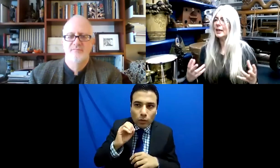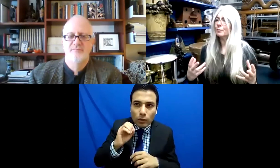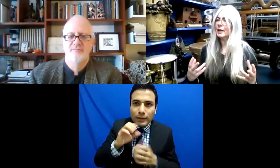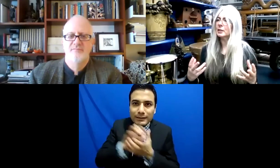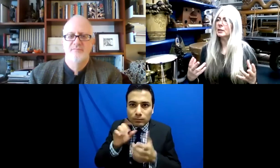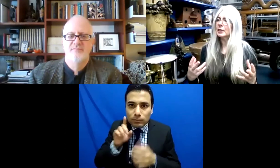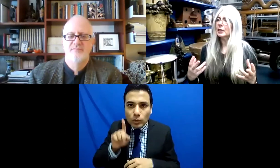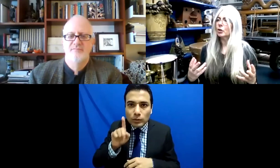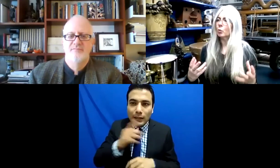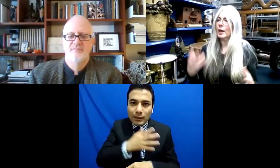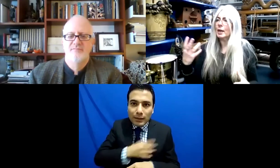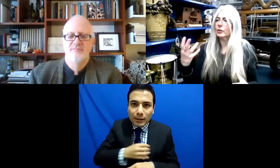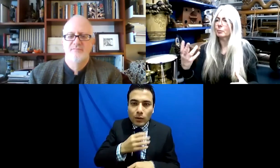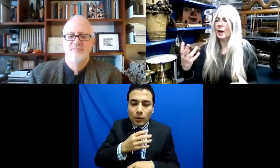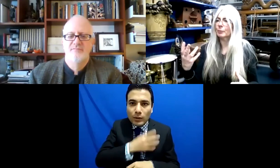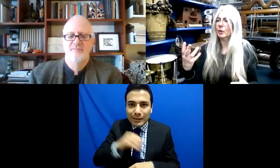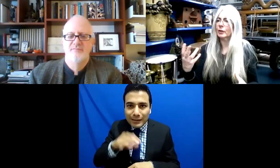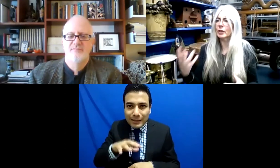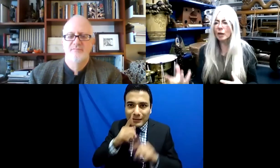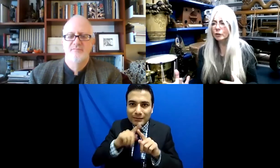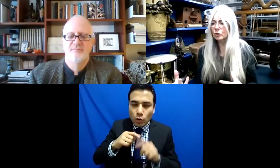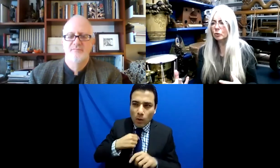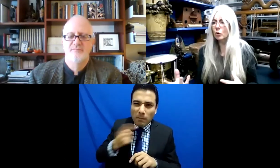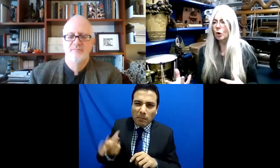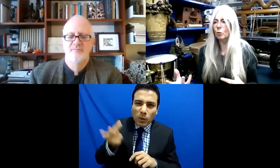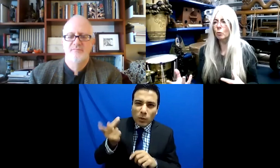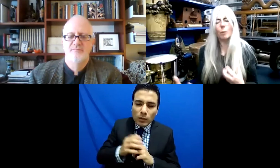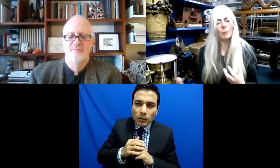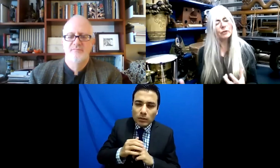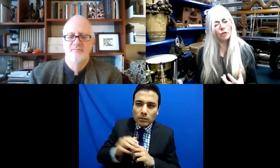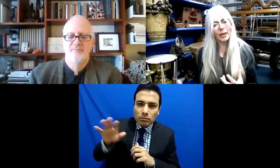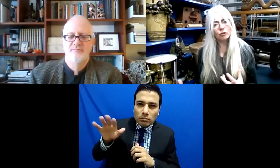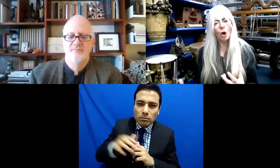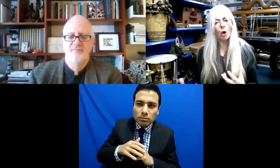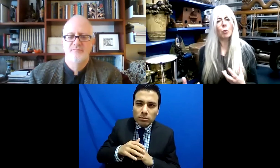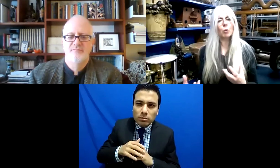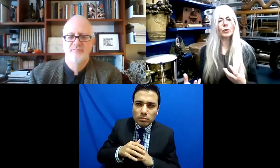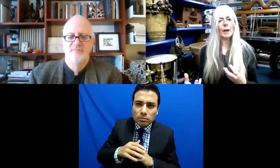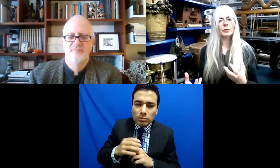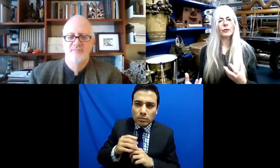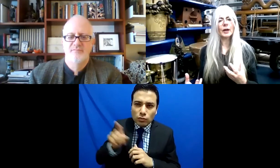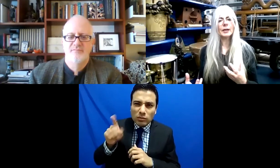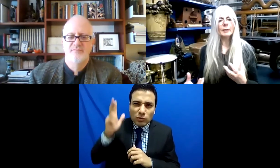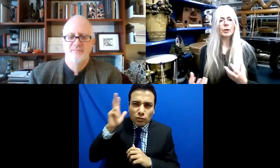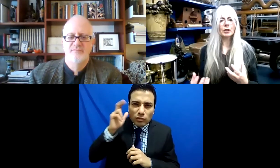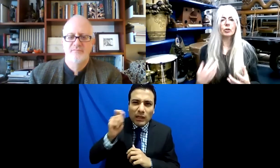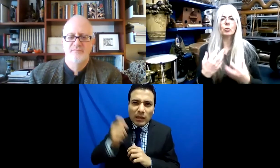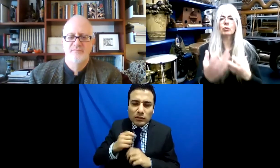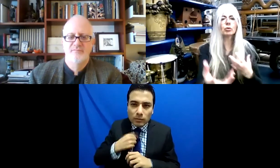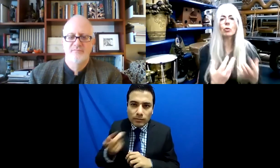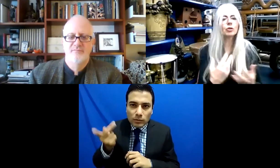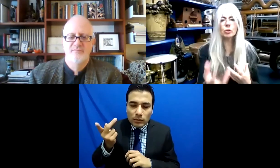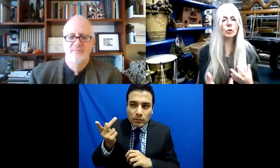hija, a mi hijo, a quien sea, de la forma en que yo creo hacerlo. ¿Qué podría cambiar?